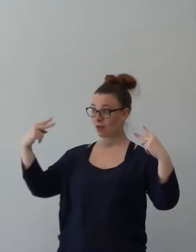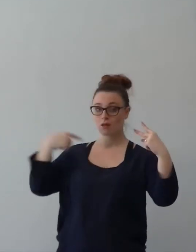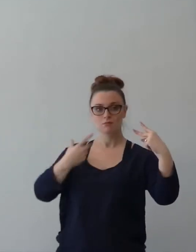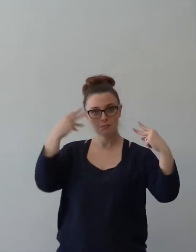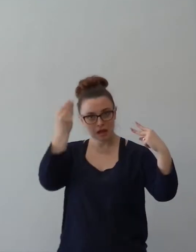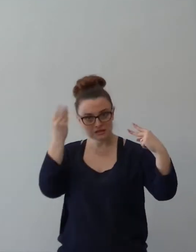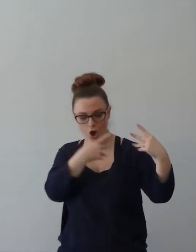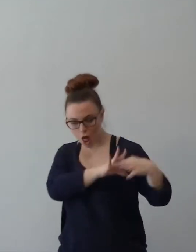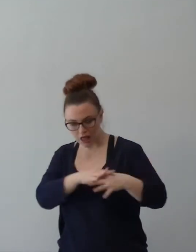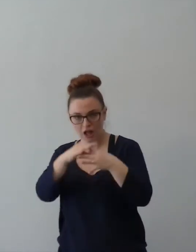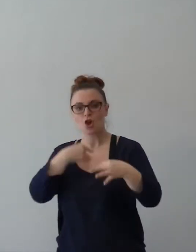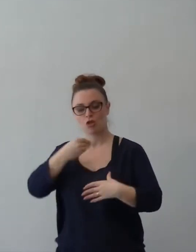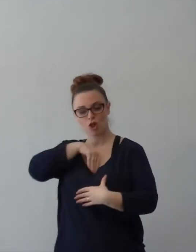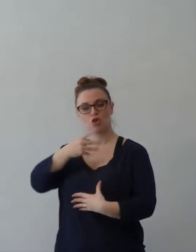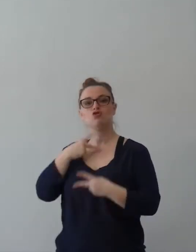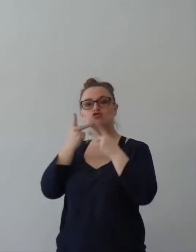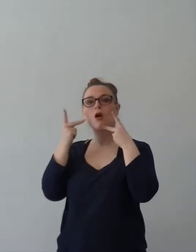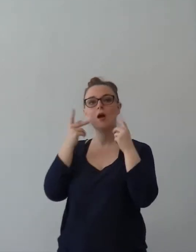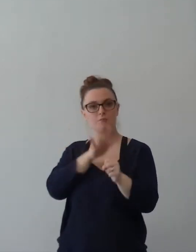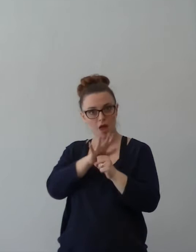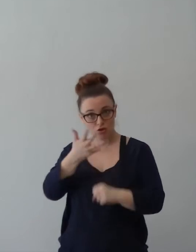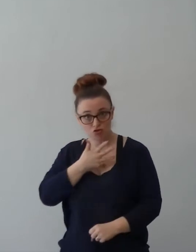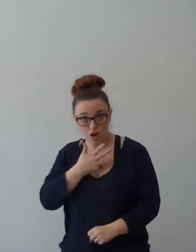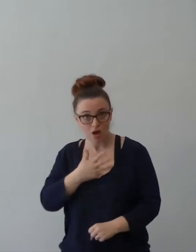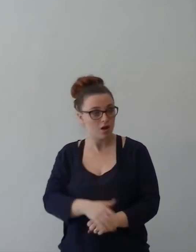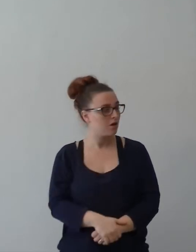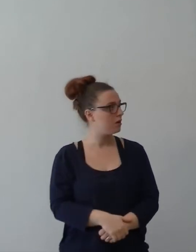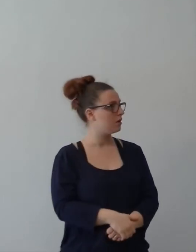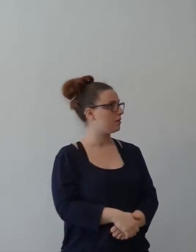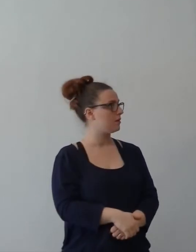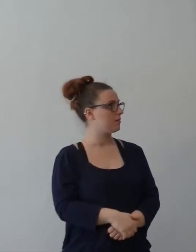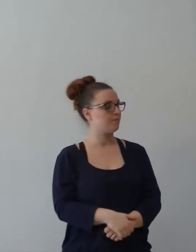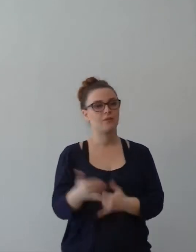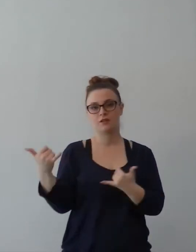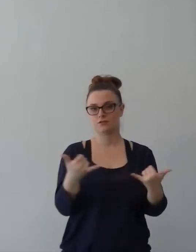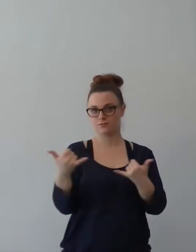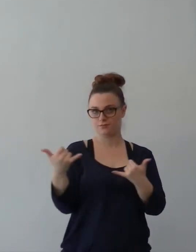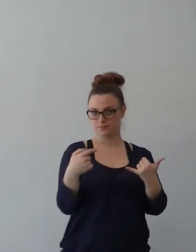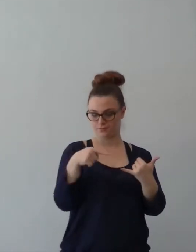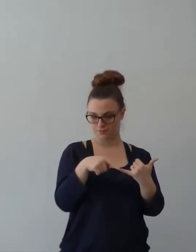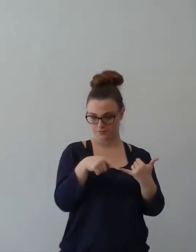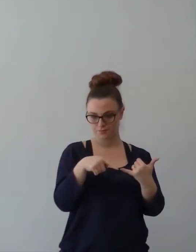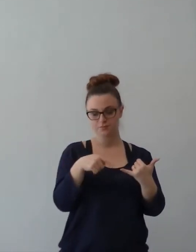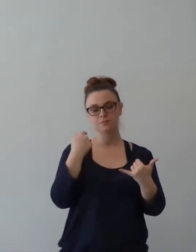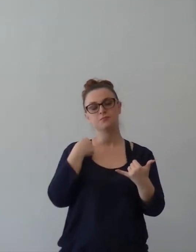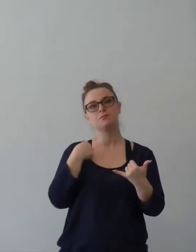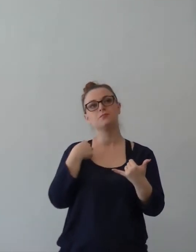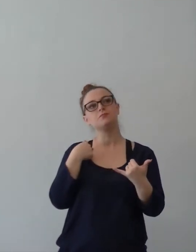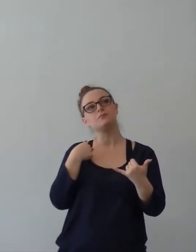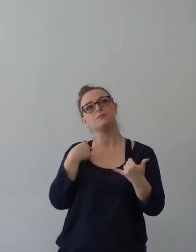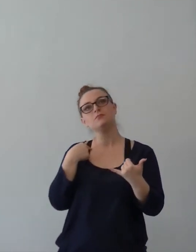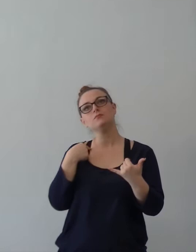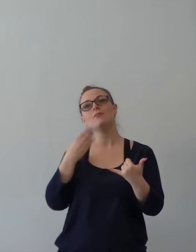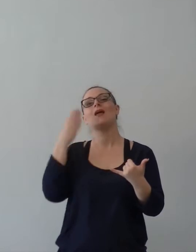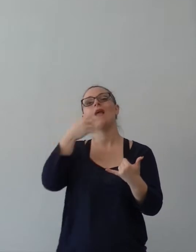Io ho pensato una cosa. A dicembre, a Natale, sono stato a